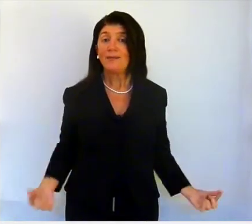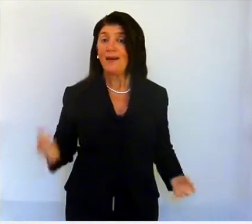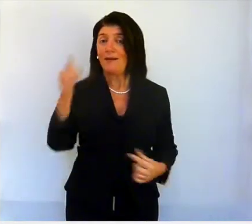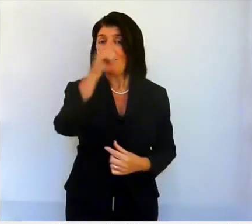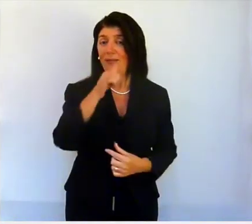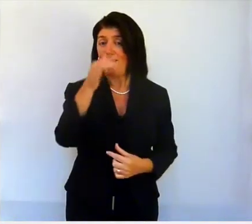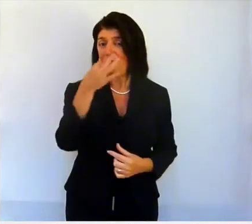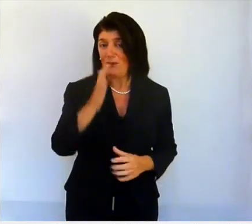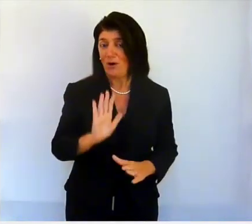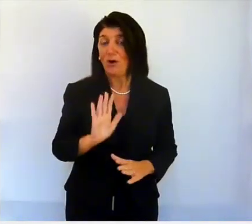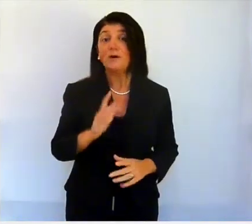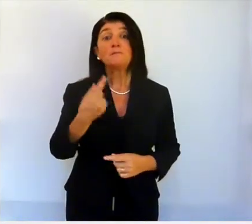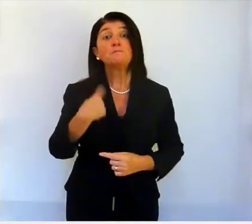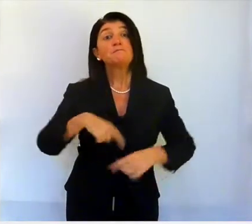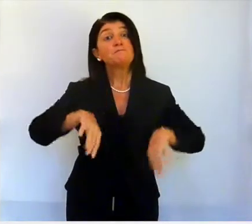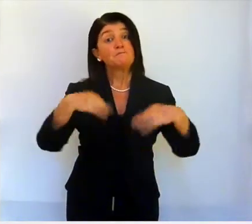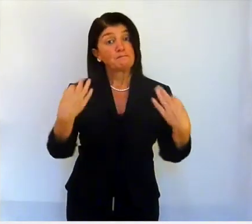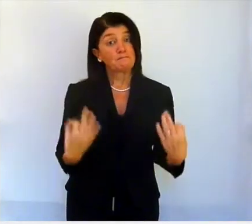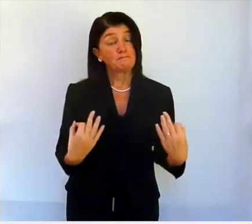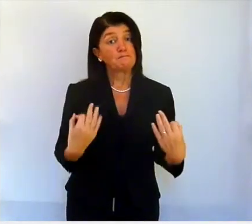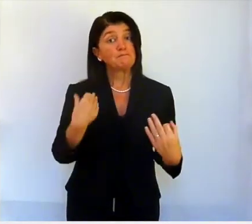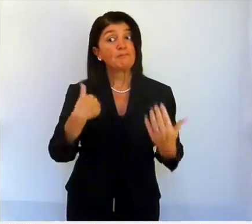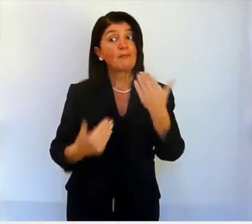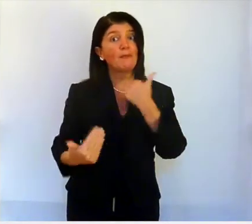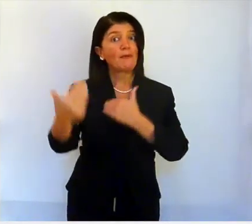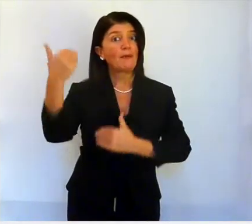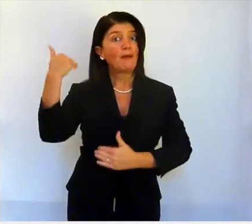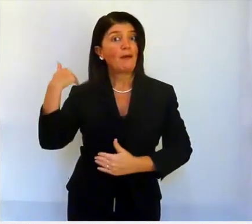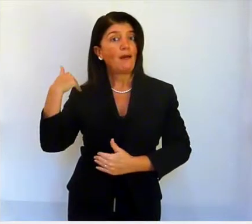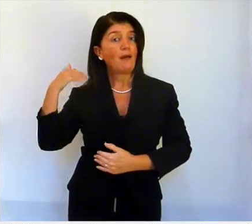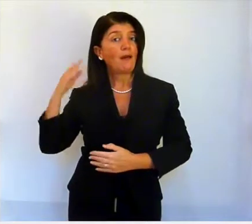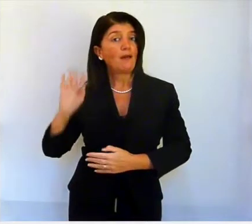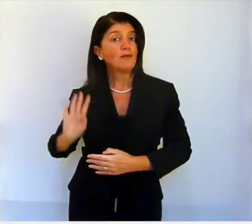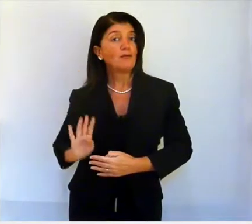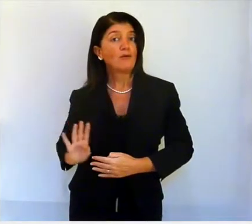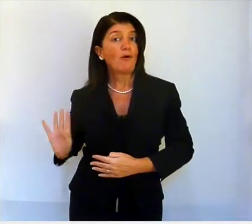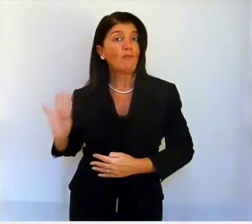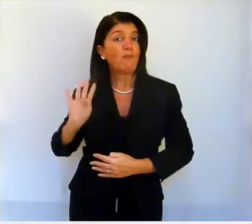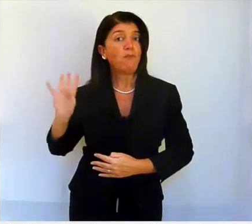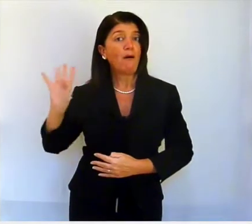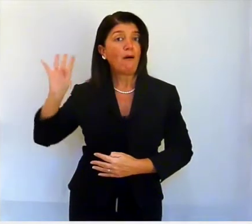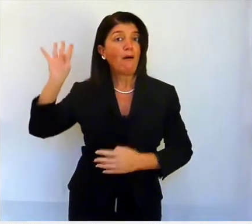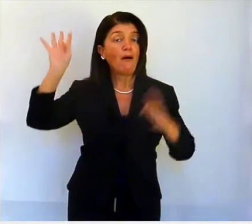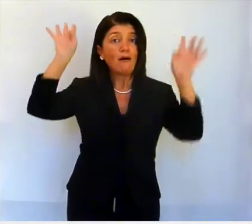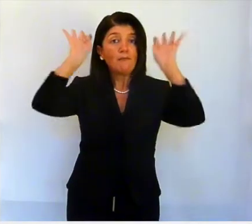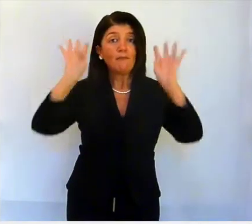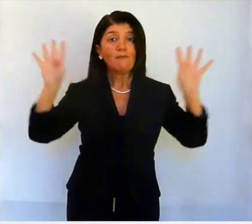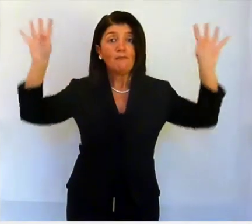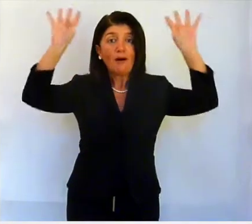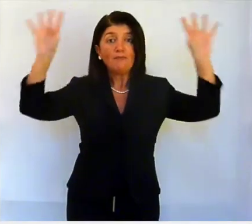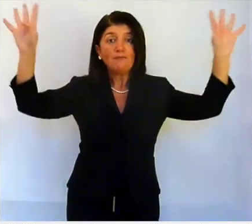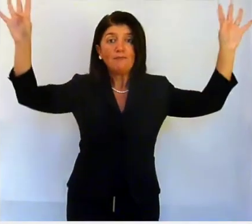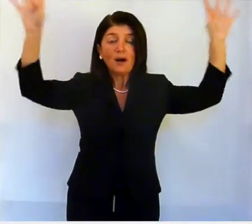Dietro il Buddha, un'aureola a doppia mandorla, finemente decorata, si innalza dalla base del